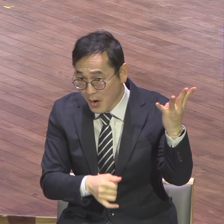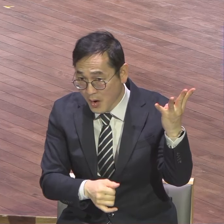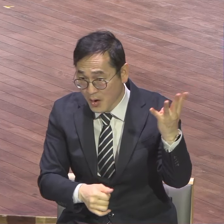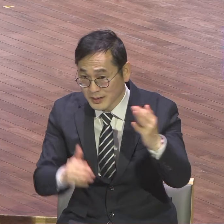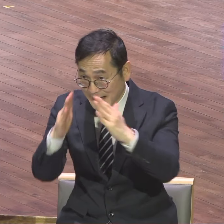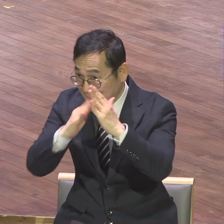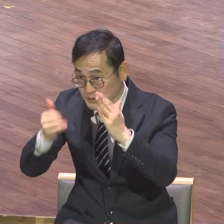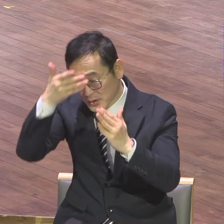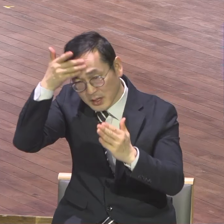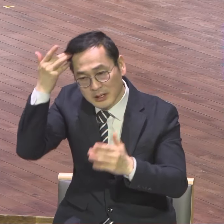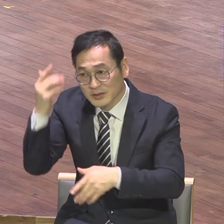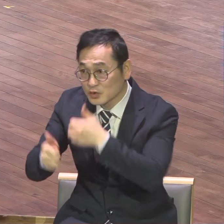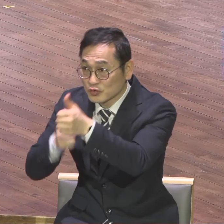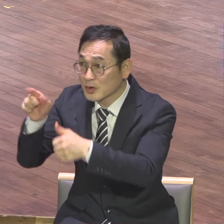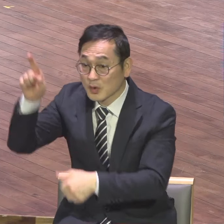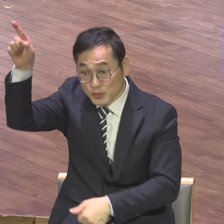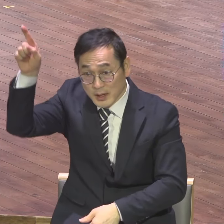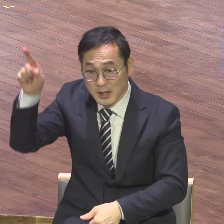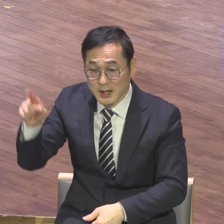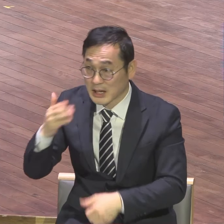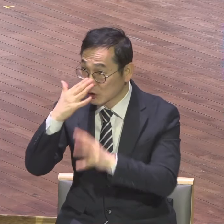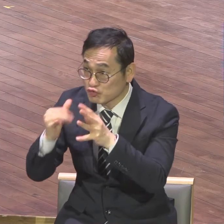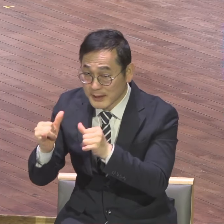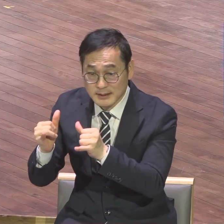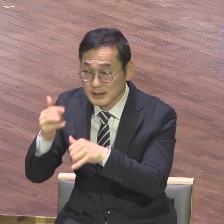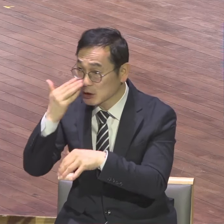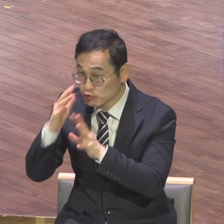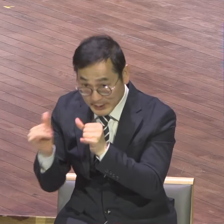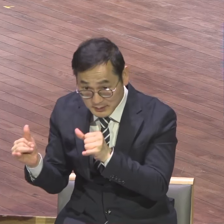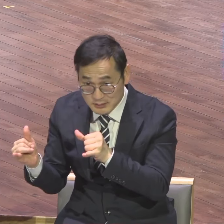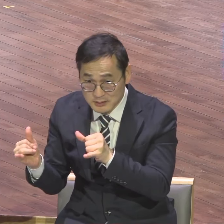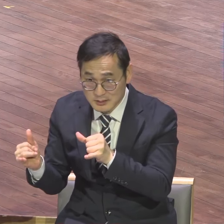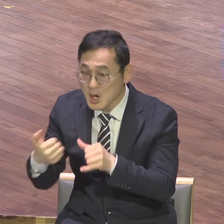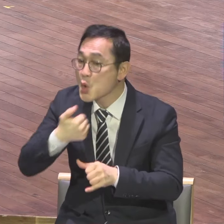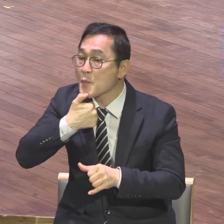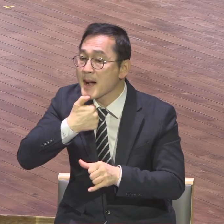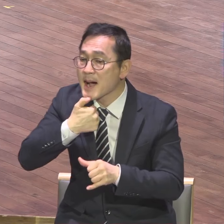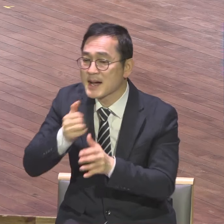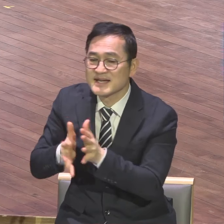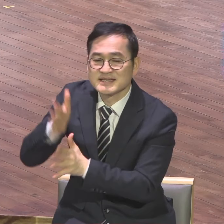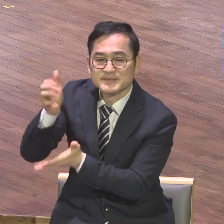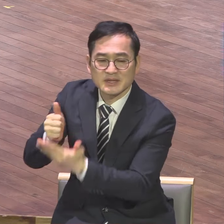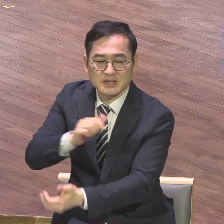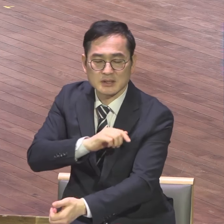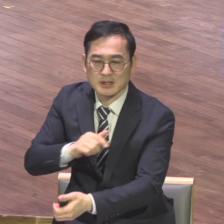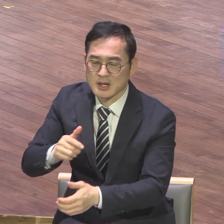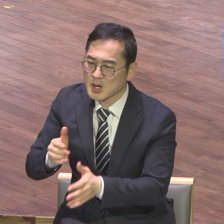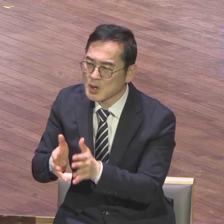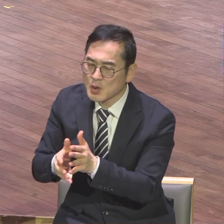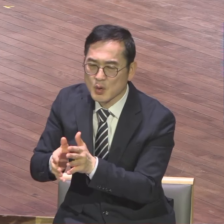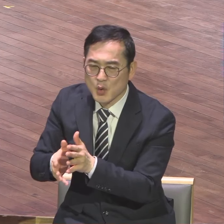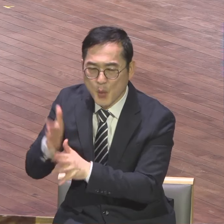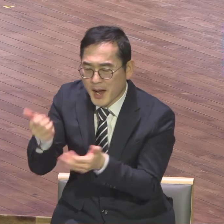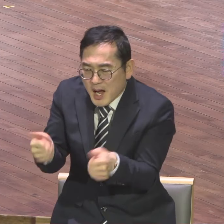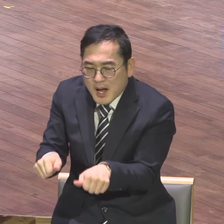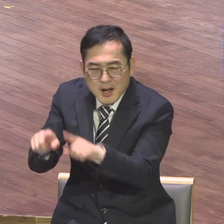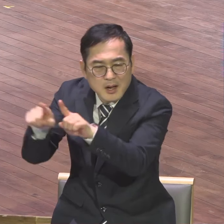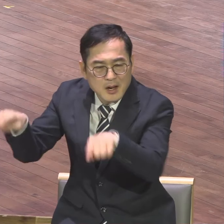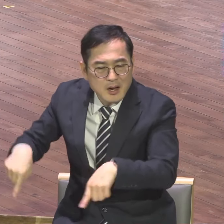어마어마한 집안이지요 유대인인데 로마 시민이 갈 정도로 엄청난 집안이지요 학불 좋지 가문 좋지